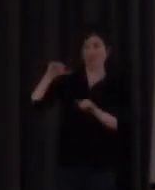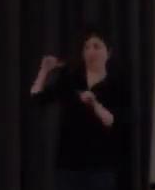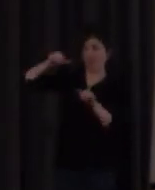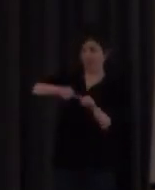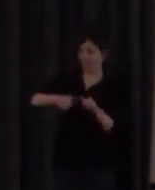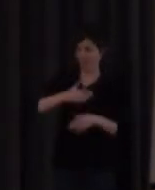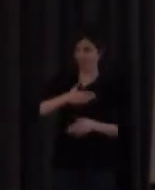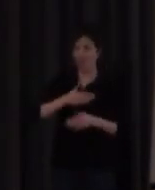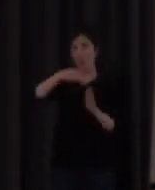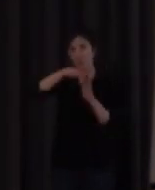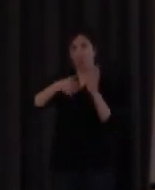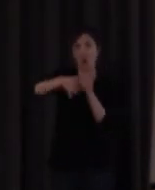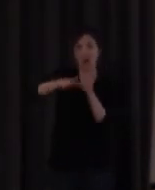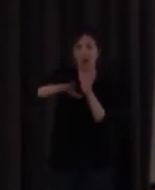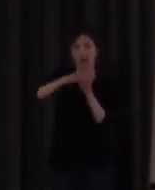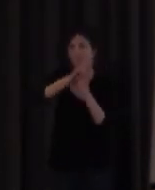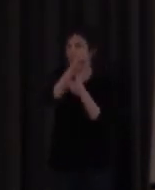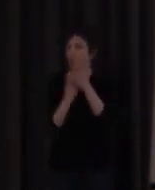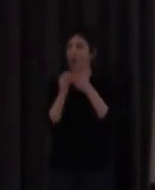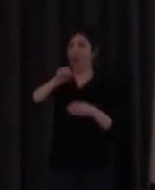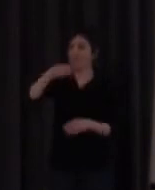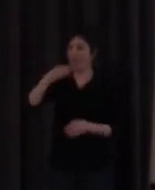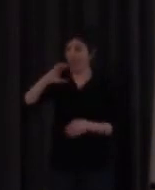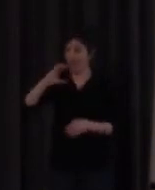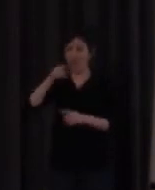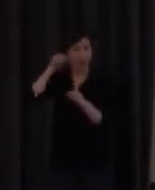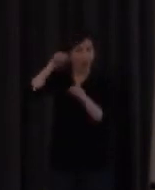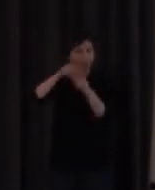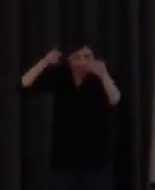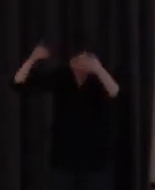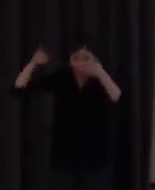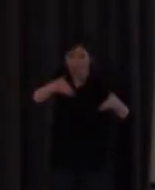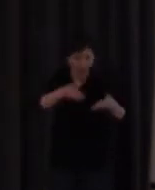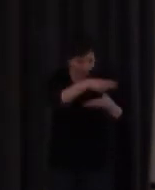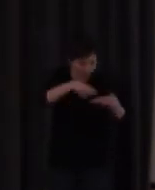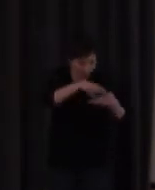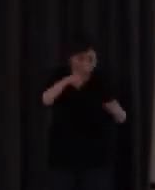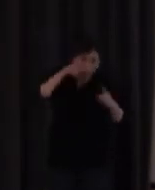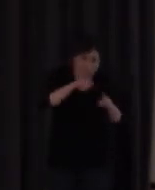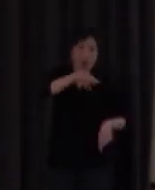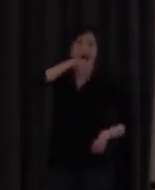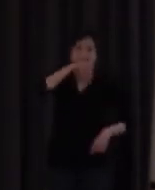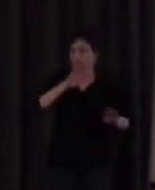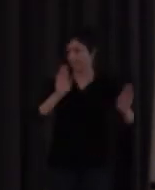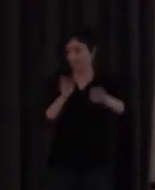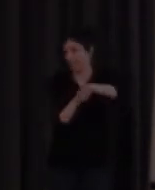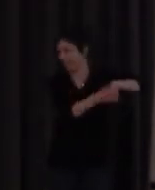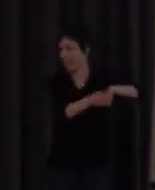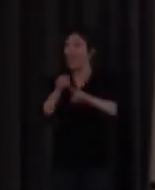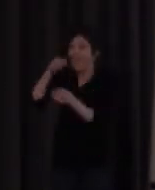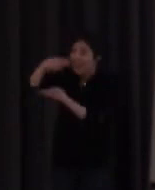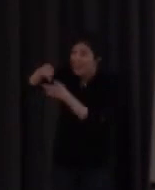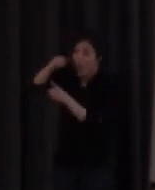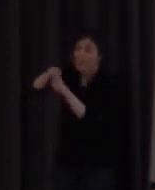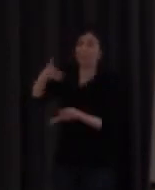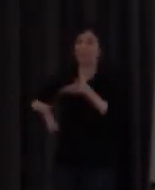'experiència del programa bilingüe ABC, no està centrada en llegir per a parlar, sinó en llegir per